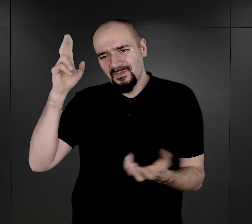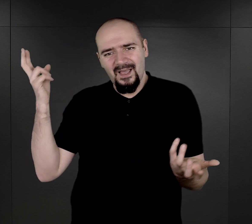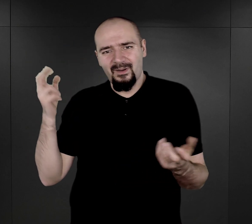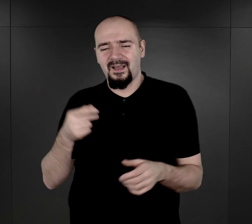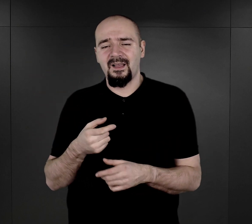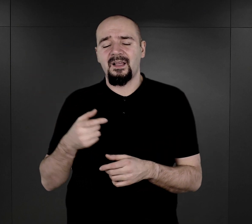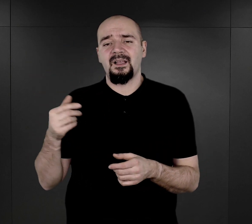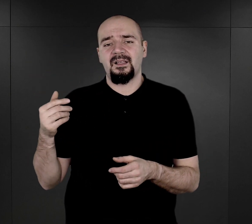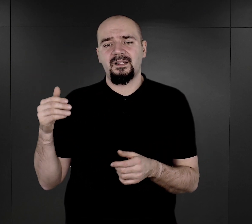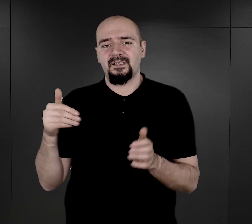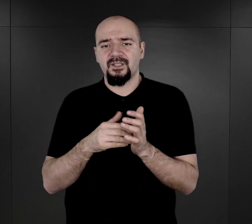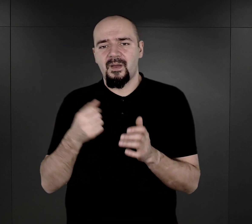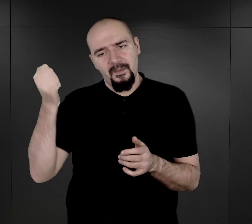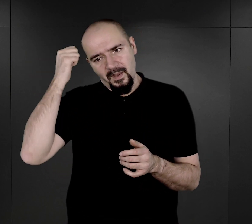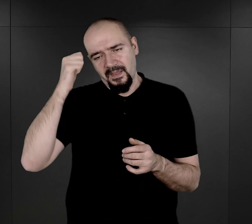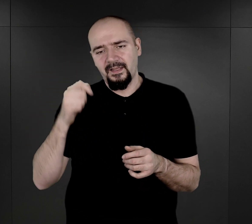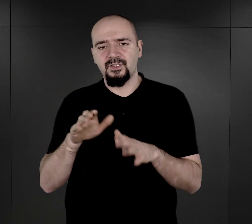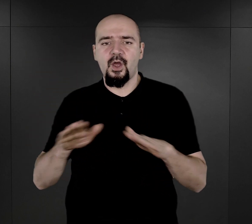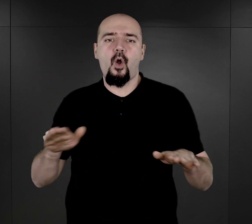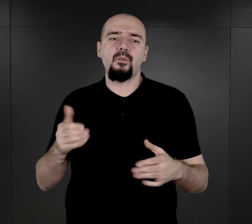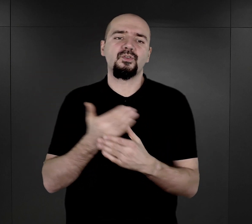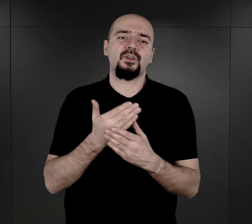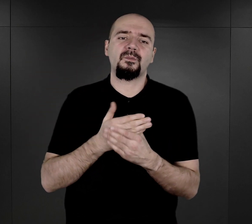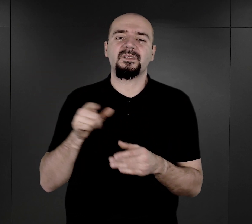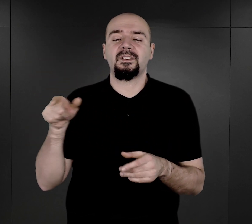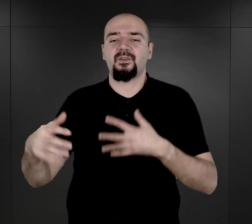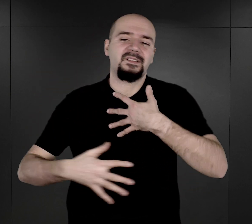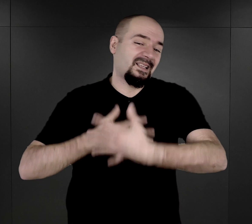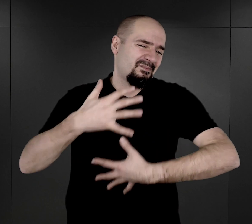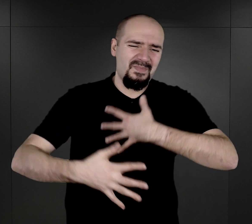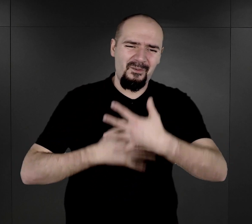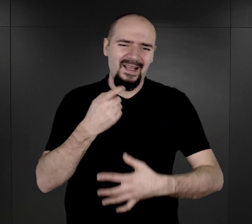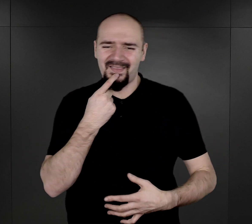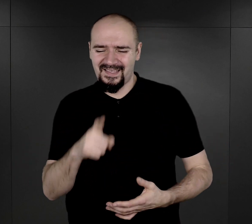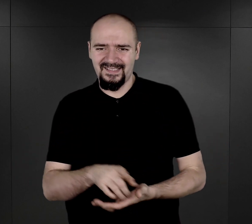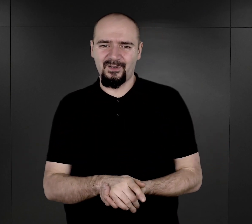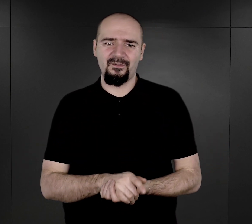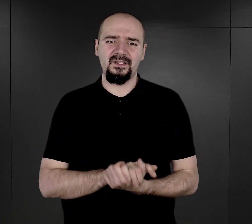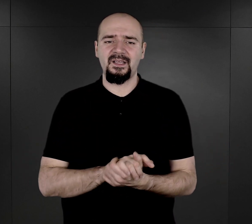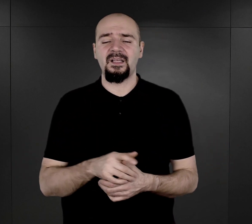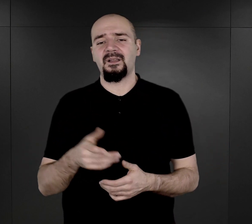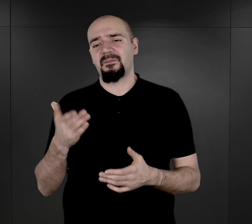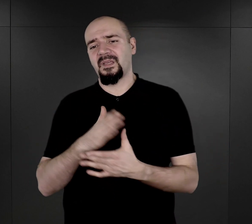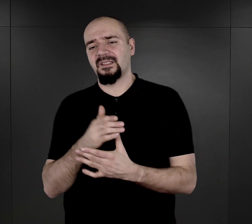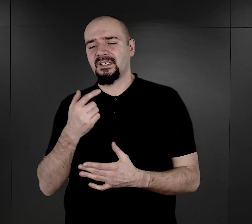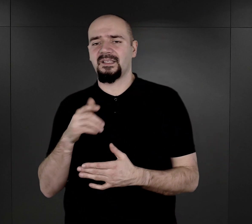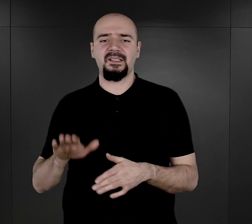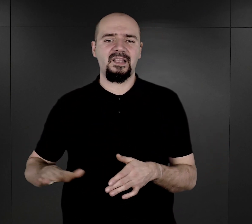Trzeba pamiętać tutaj, że obóz romski to jest też mieszanka językowa, mieszanka narodowościowa. Rodzice